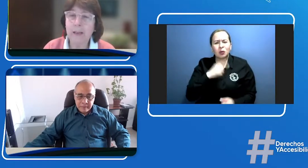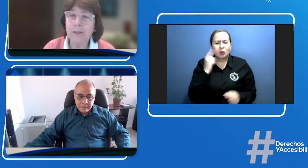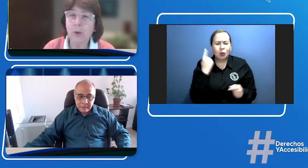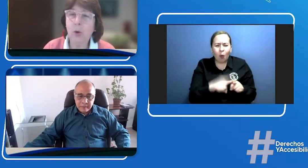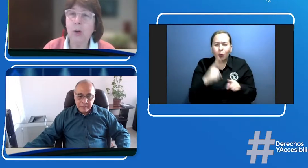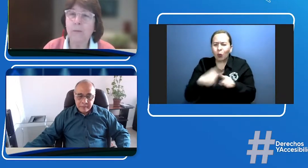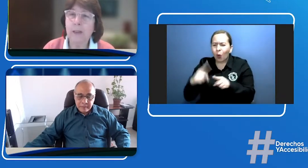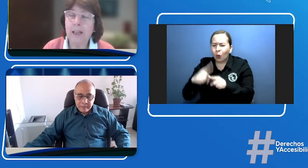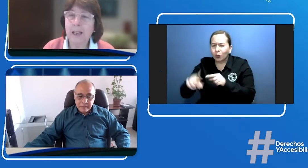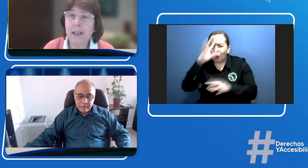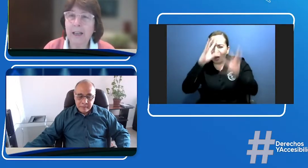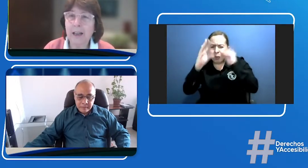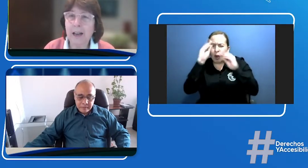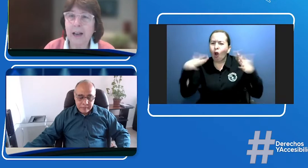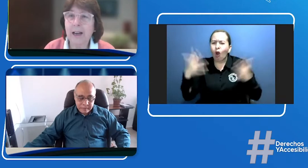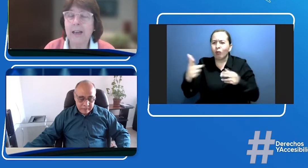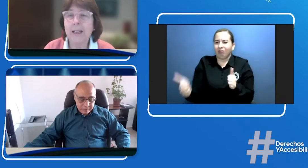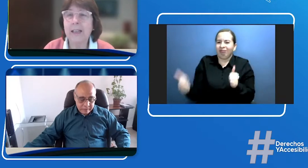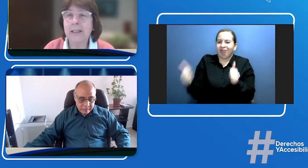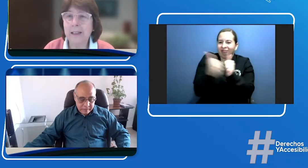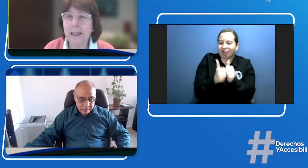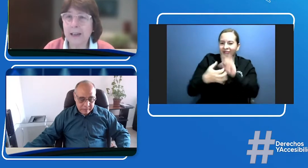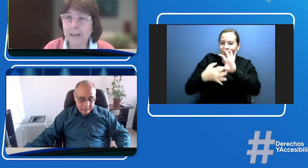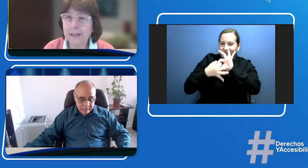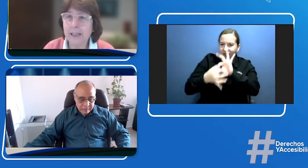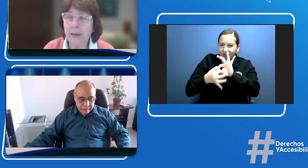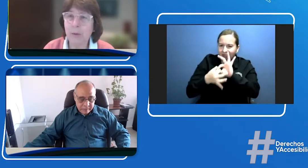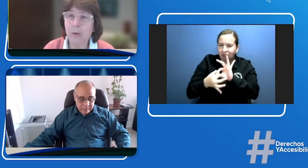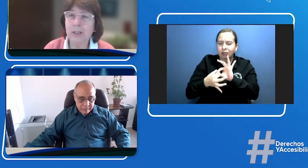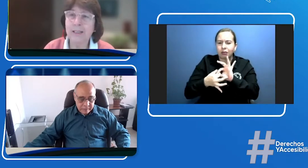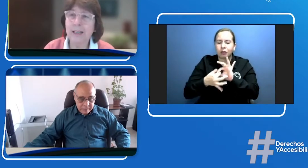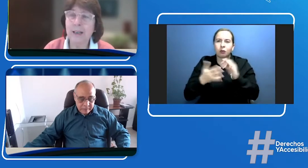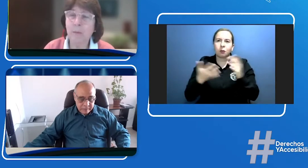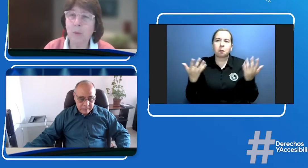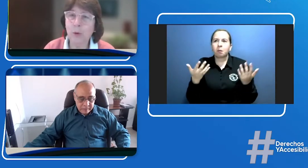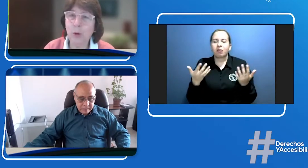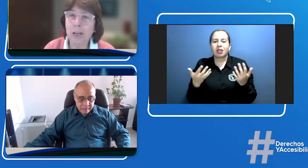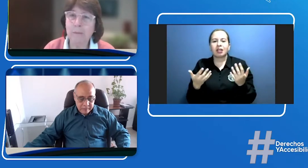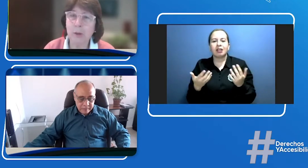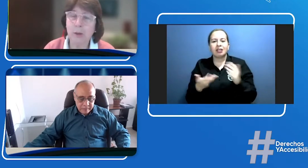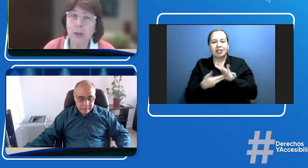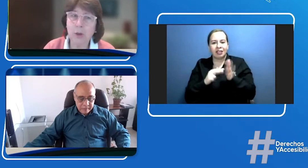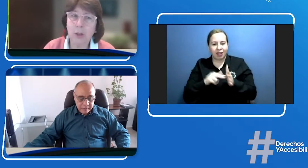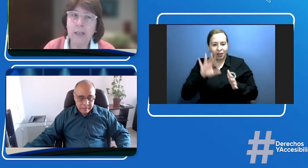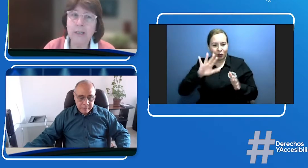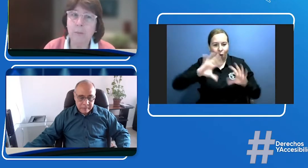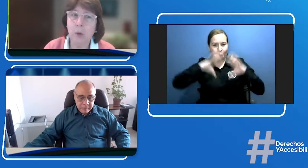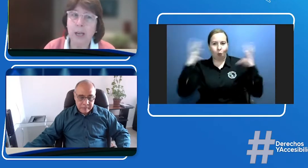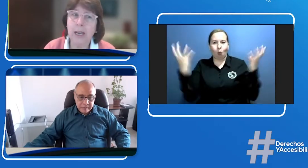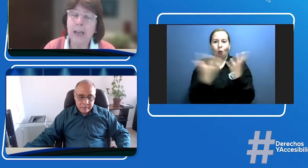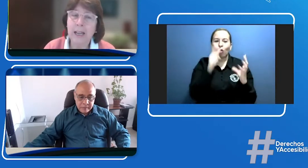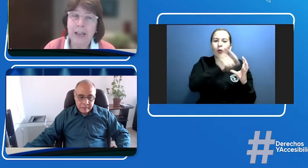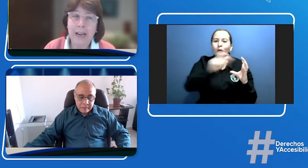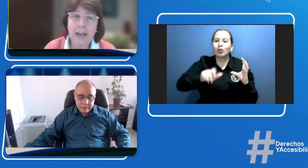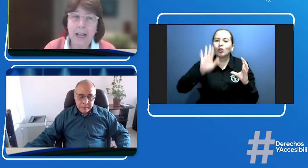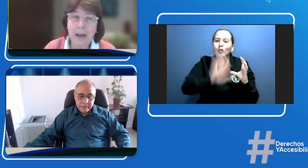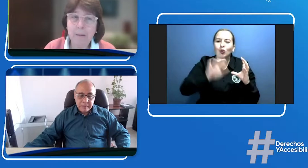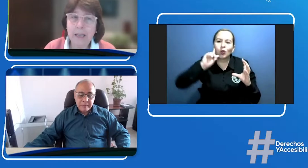Fenascol. a entender, digamos, ese mundo de las personas sordas y poder realmente